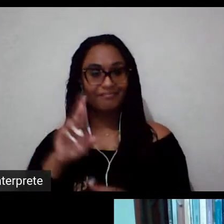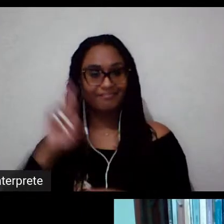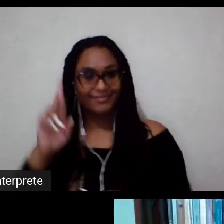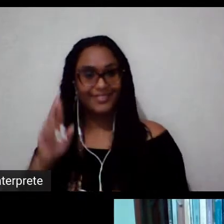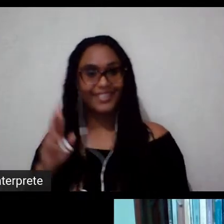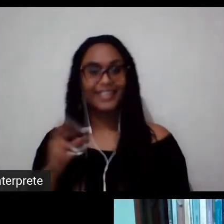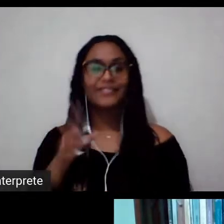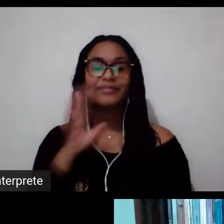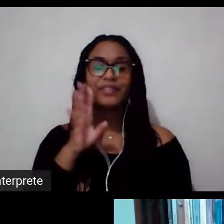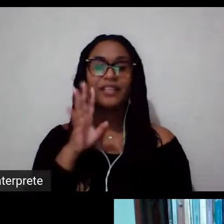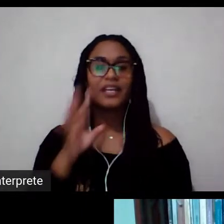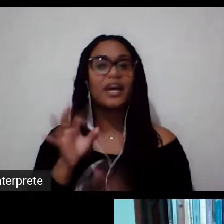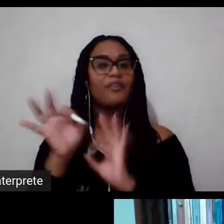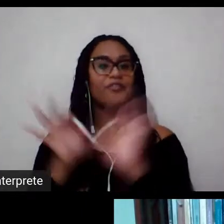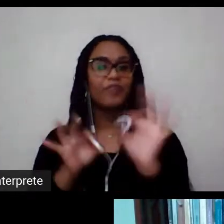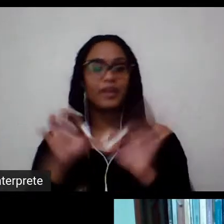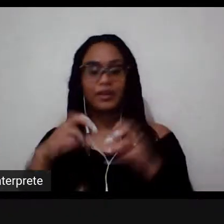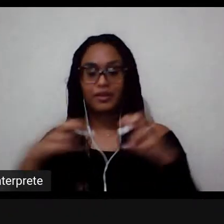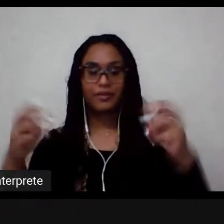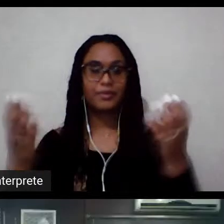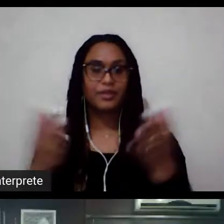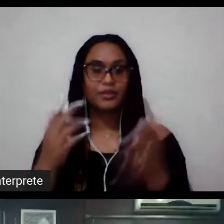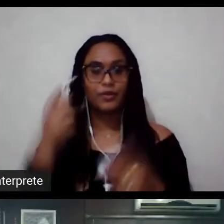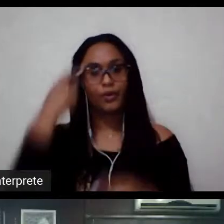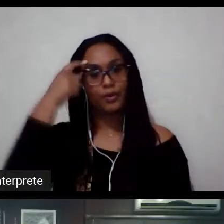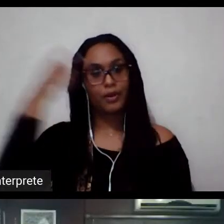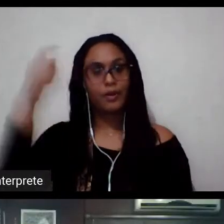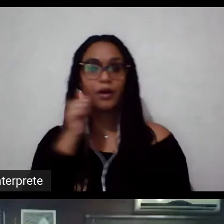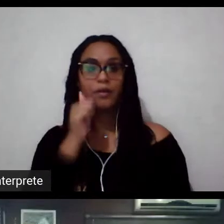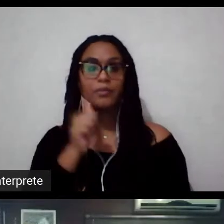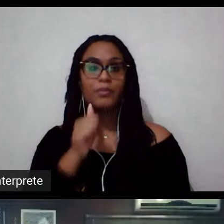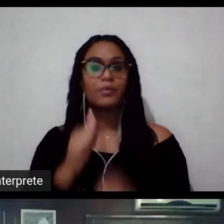inaugural Memória da Mulher no Esporte. Silvana, é com você.